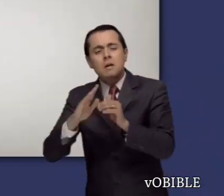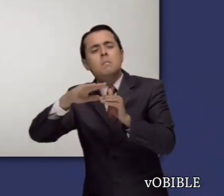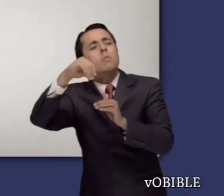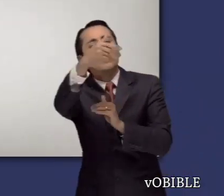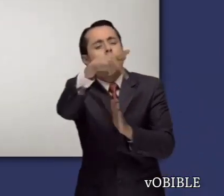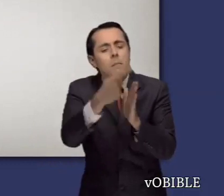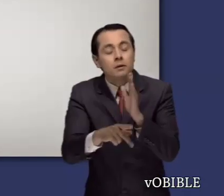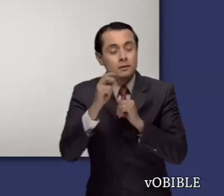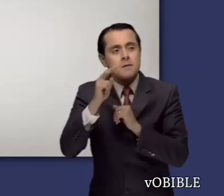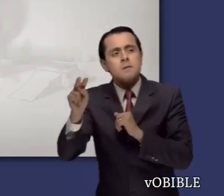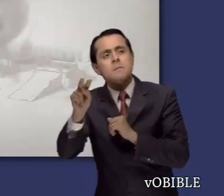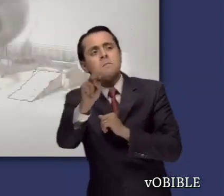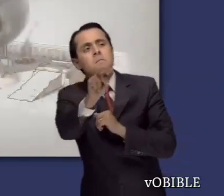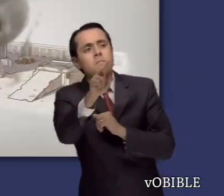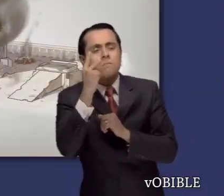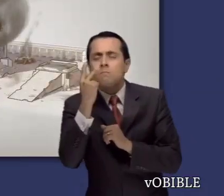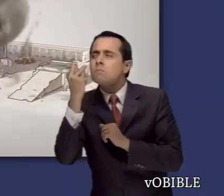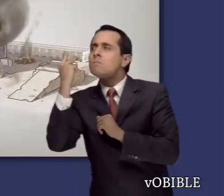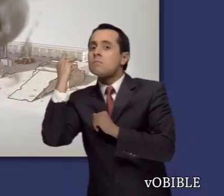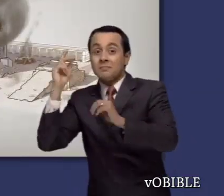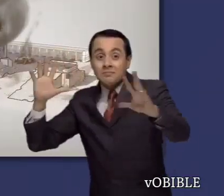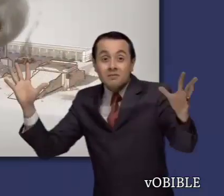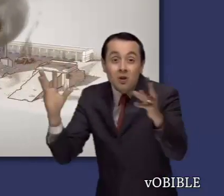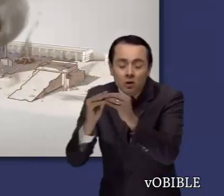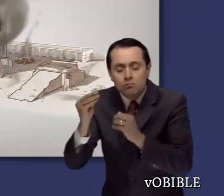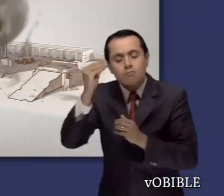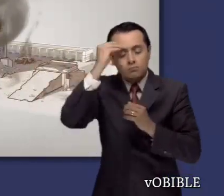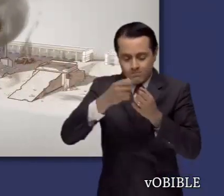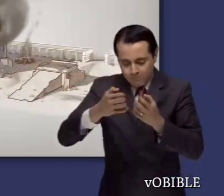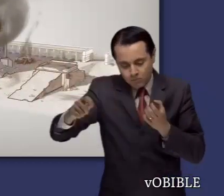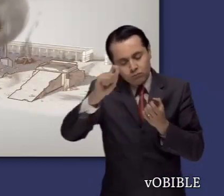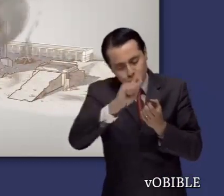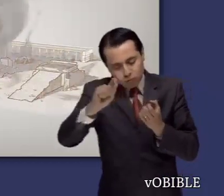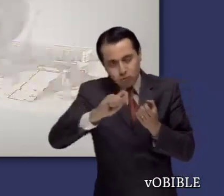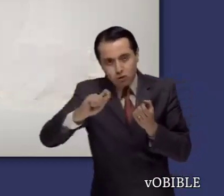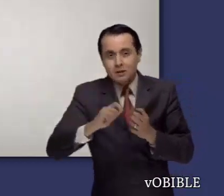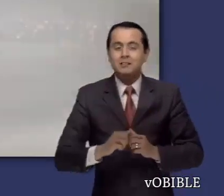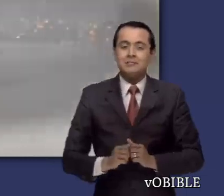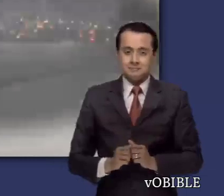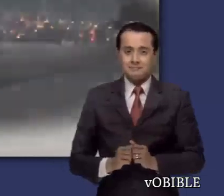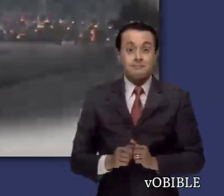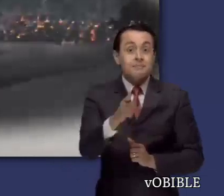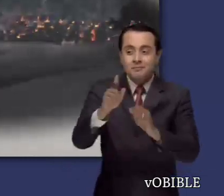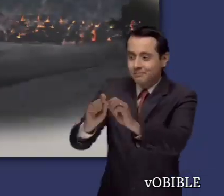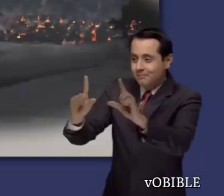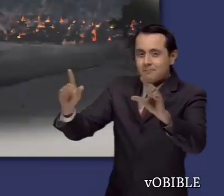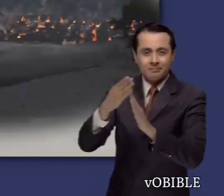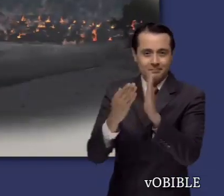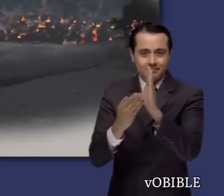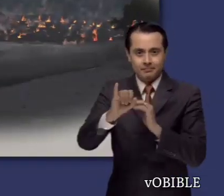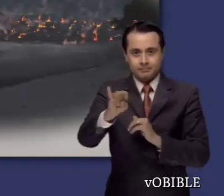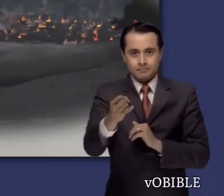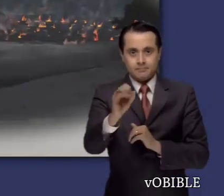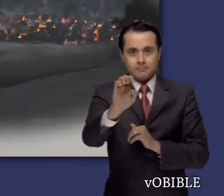Entre los acontecimientos que relata Jeremías están los últimos días de Jerusalén, la destrucción de la ciudad a manos de